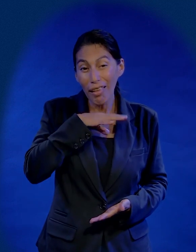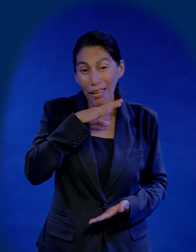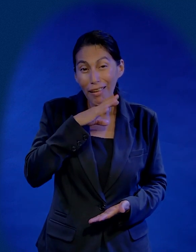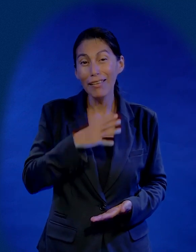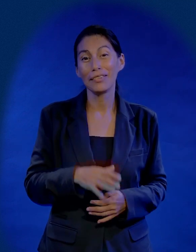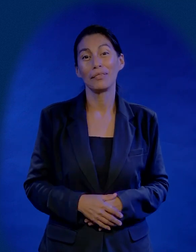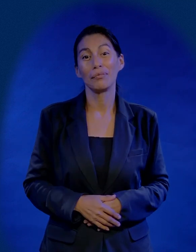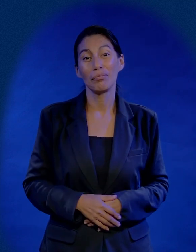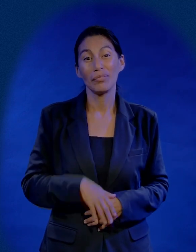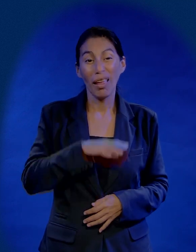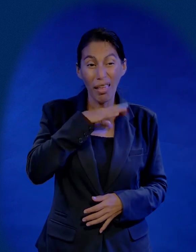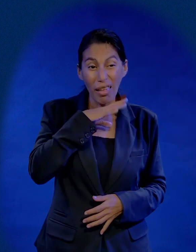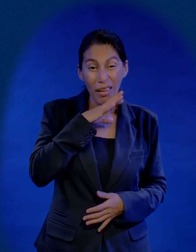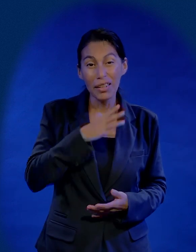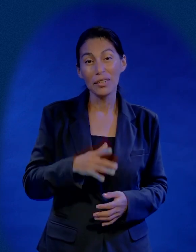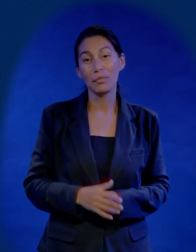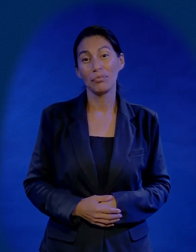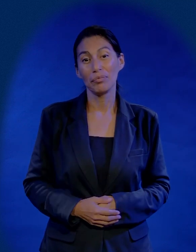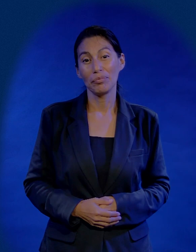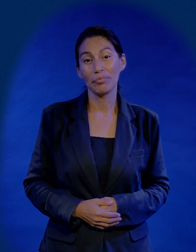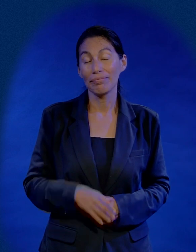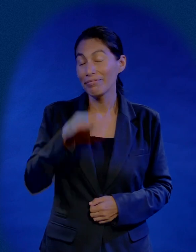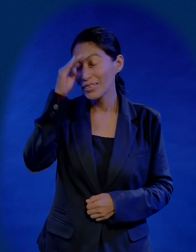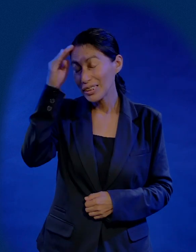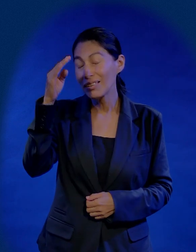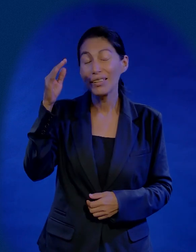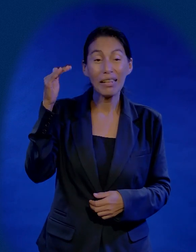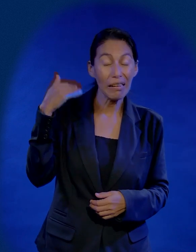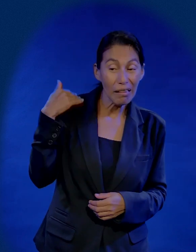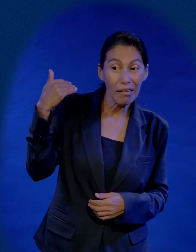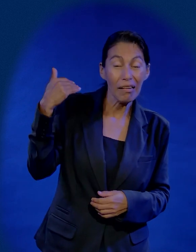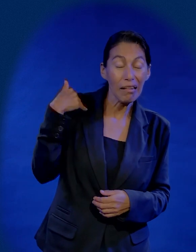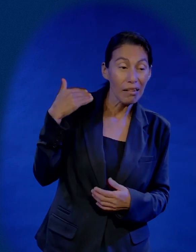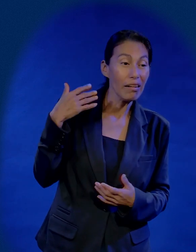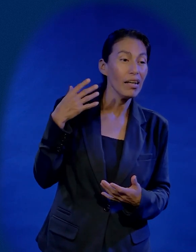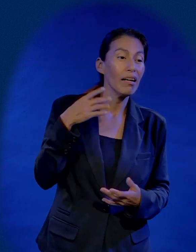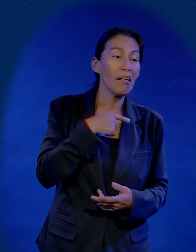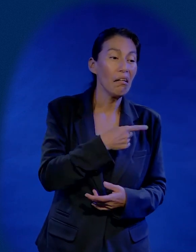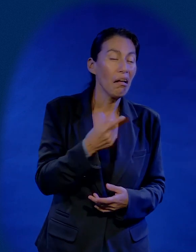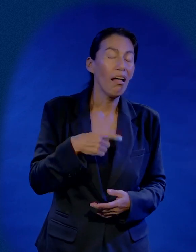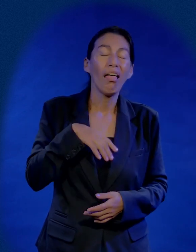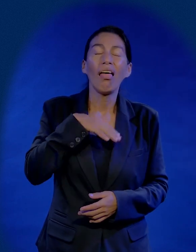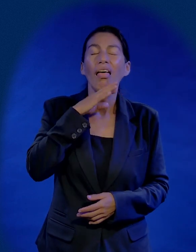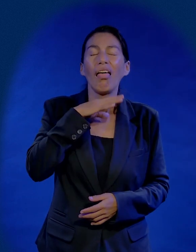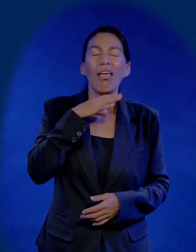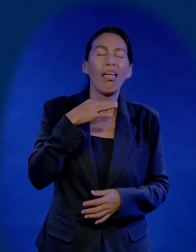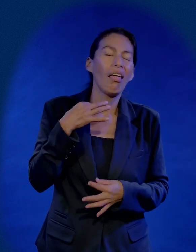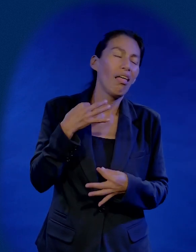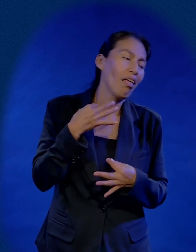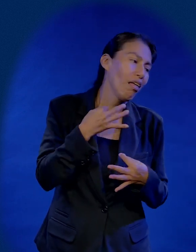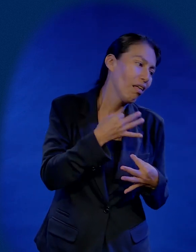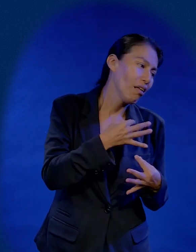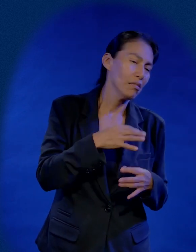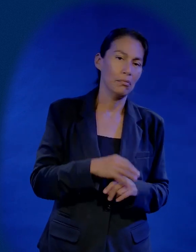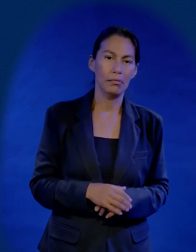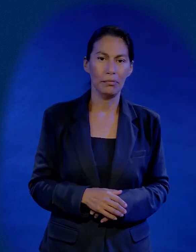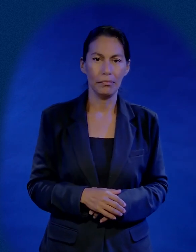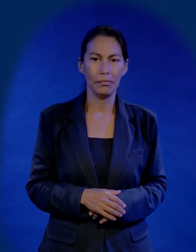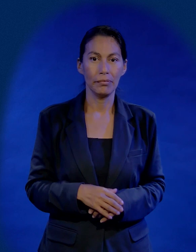así distraído distraído y el Señor hablando y hablando y la persona distraída distraída en su